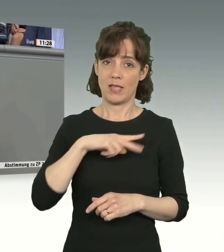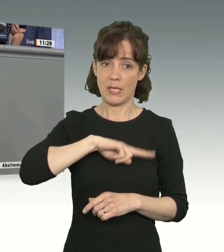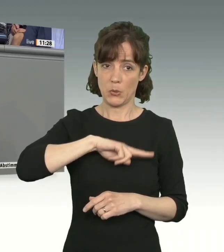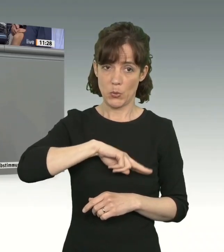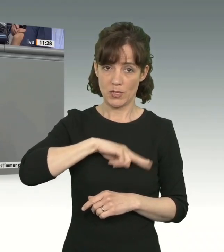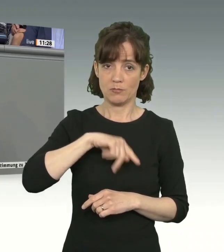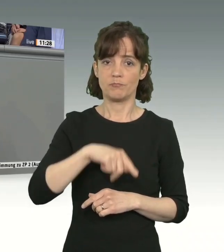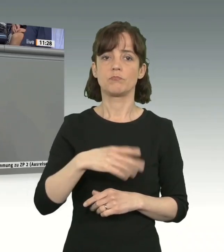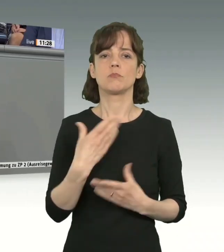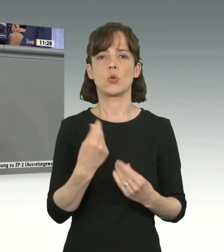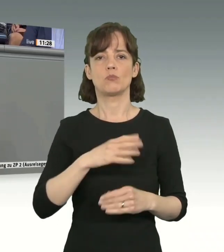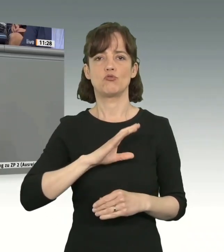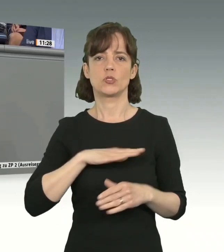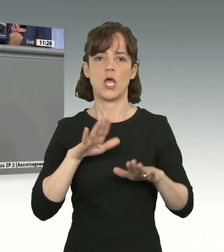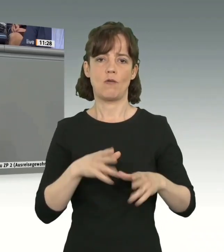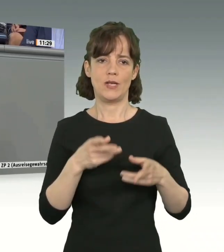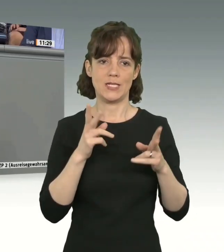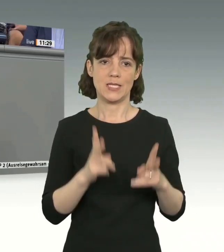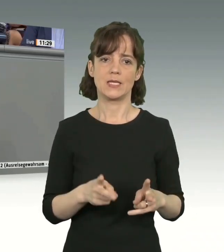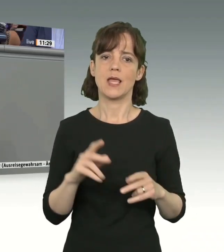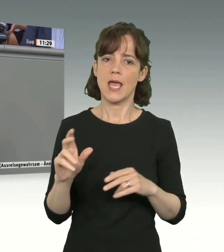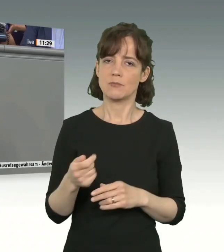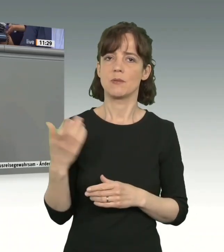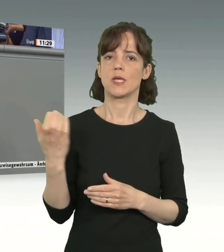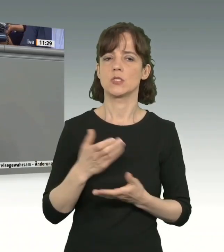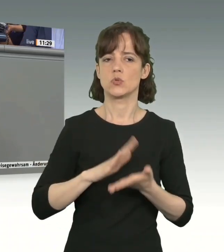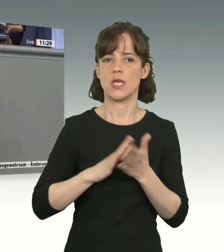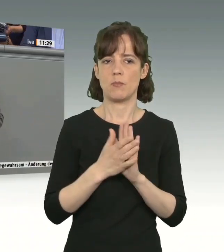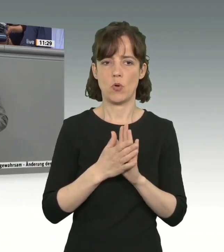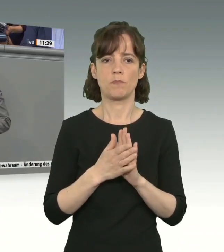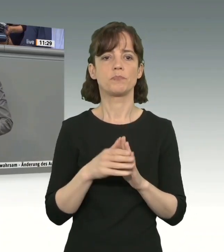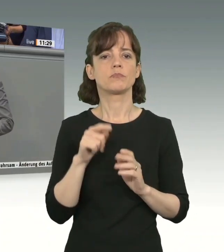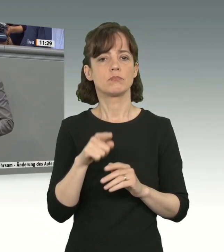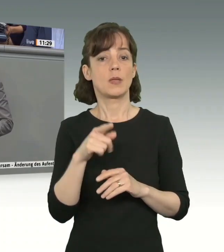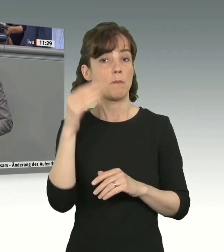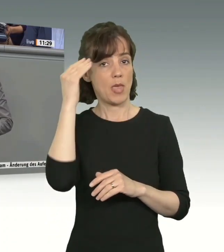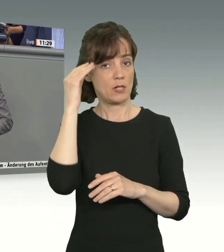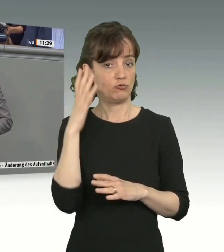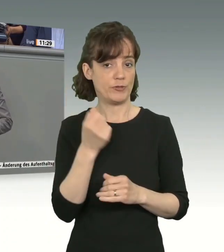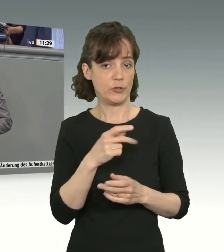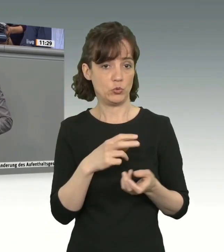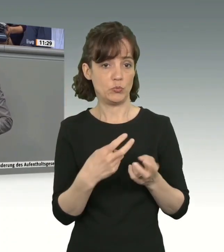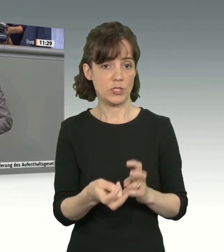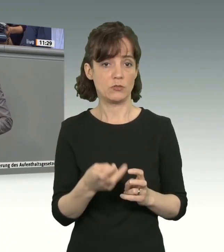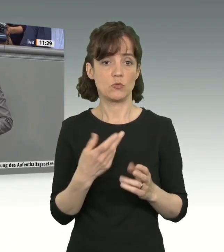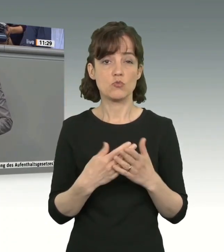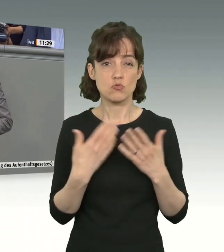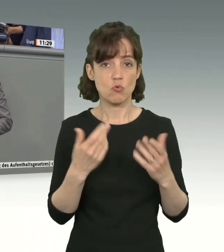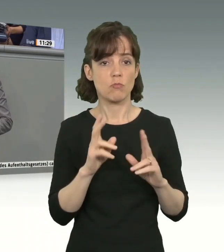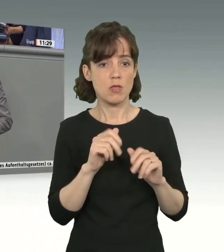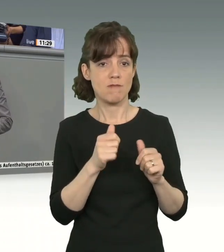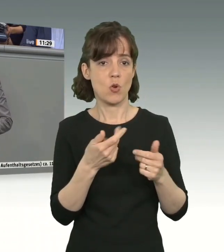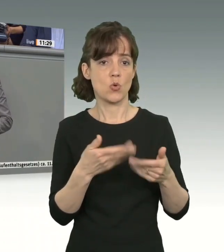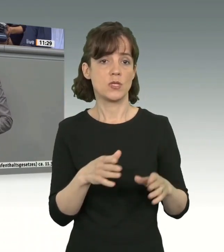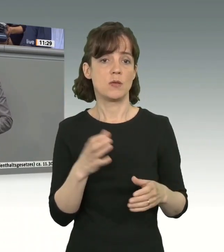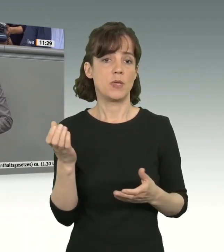Horst Seehofer nicht hinbekommen haben. Und die hilflose Migrationspolitik der Union hat teilweise ausschließlich Applaus von der AfD bekommen.